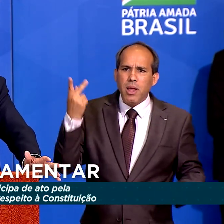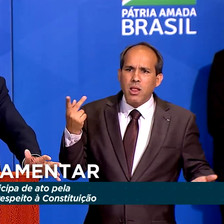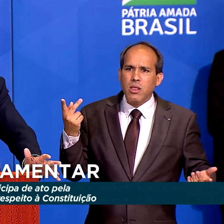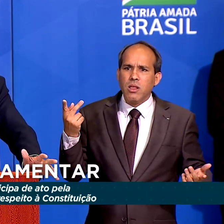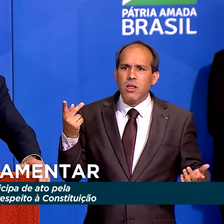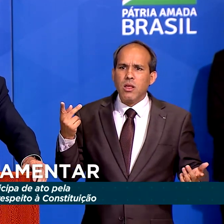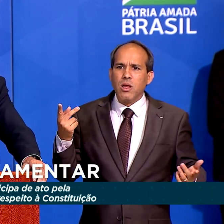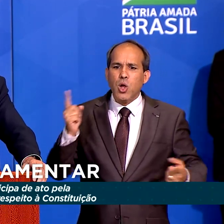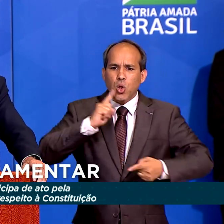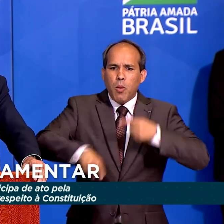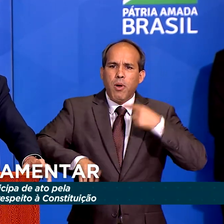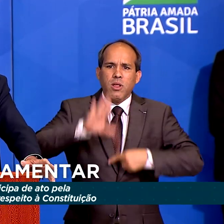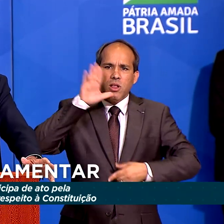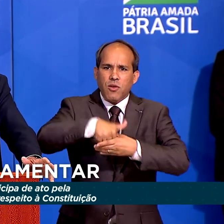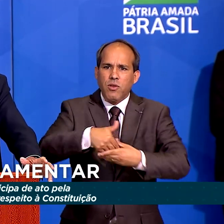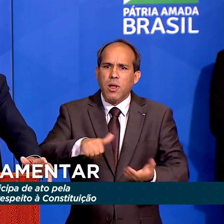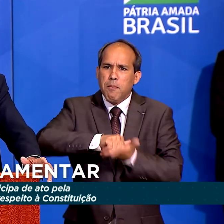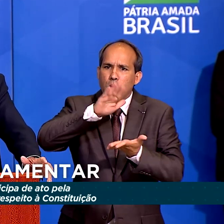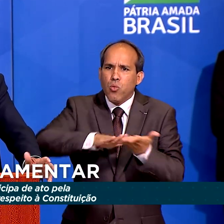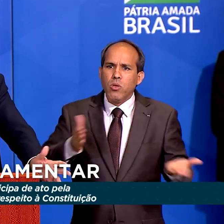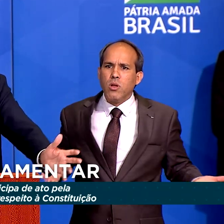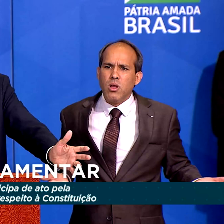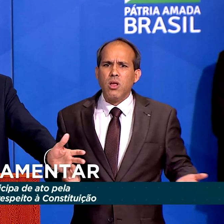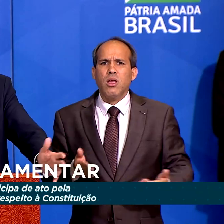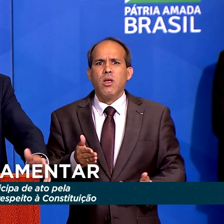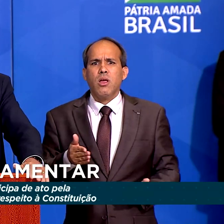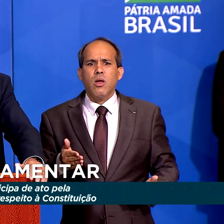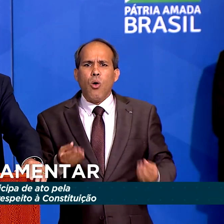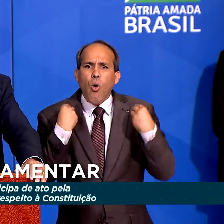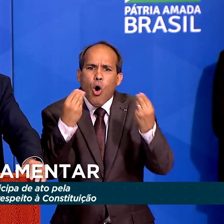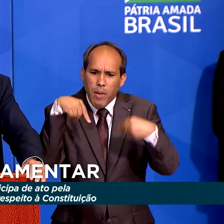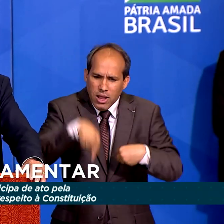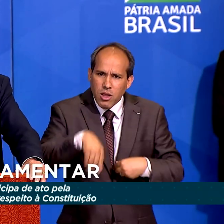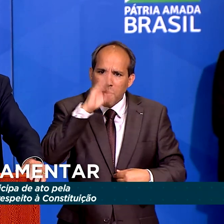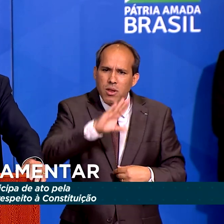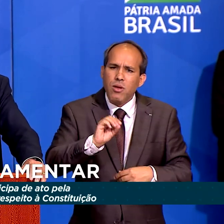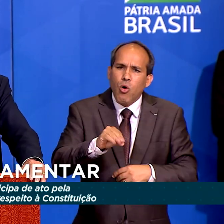ineligibilidade, multa, que país é esse?